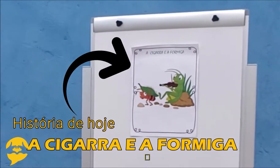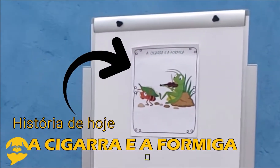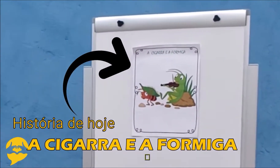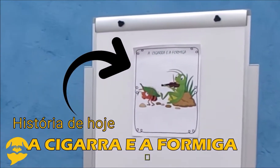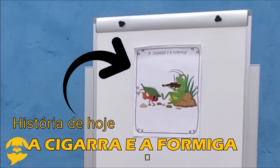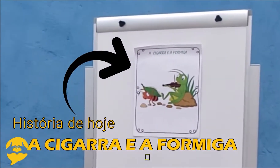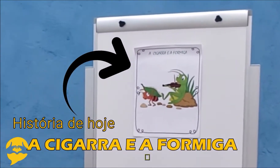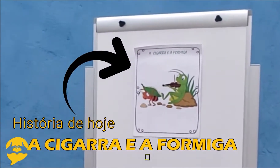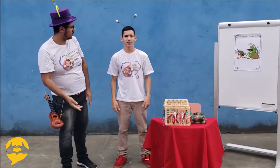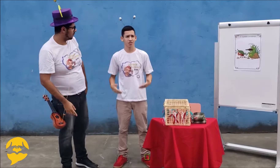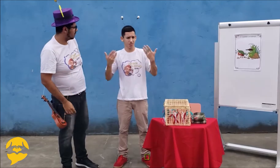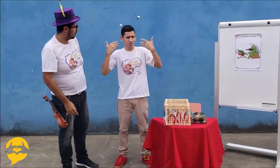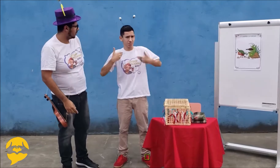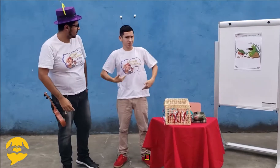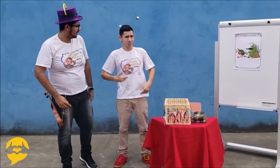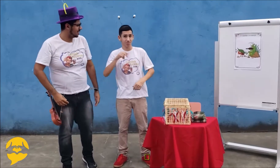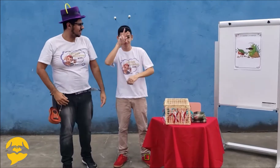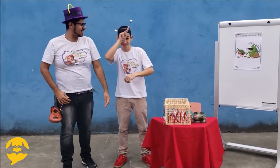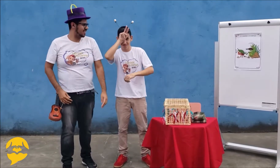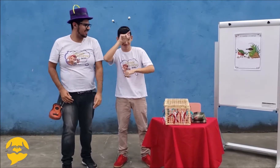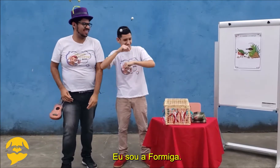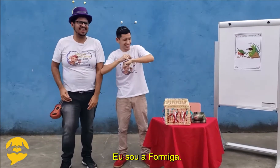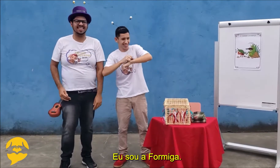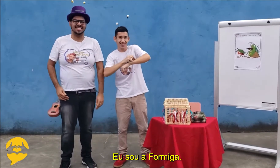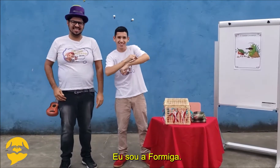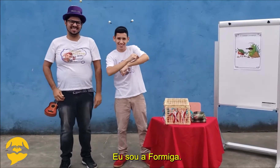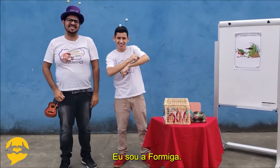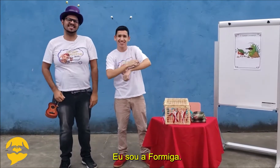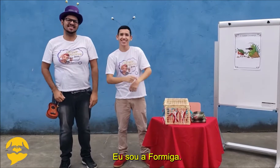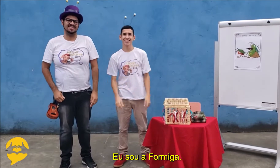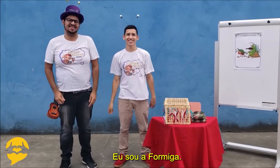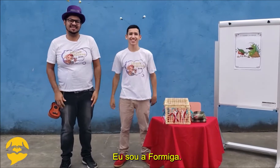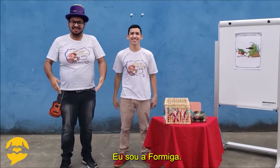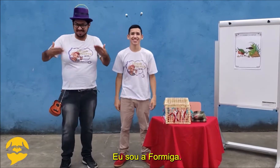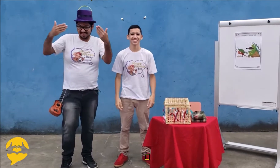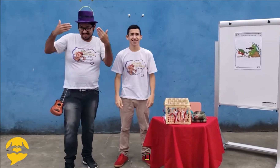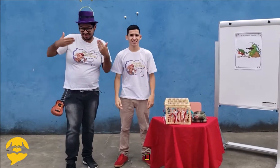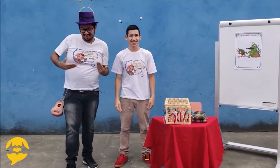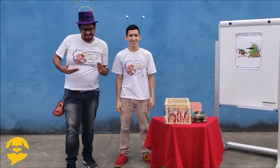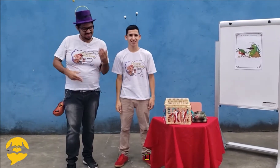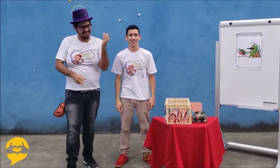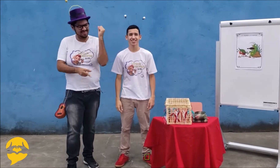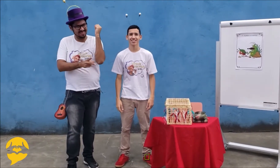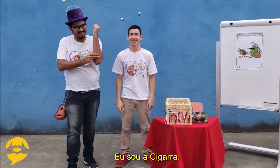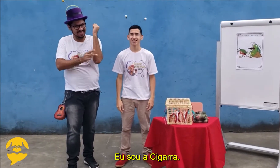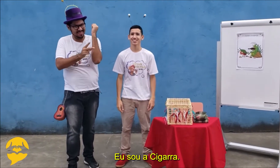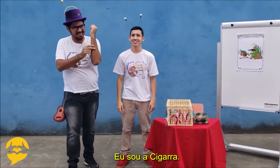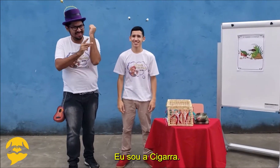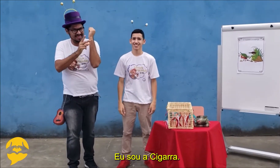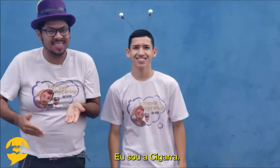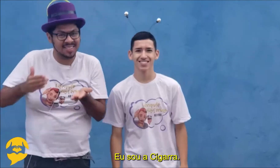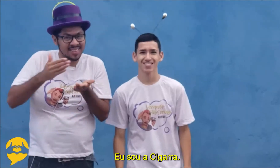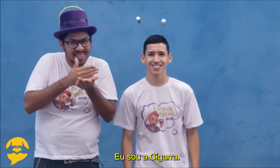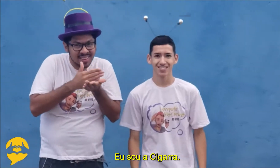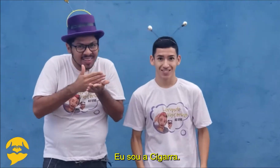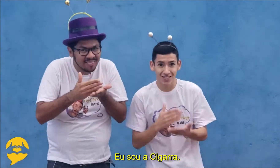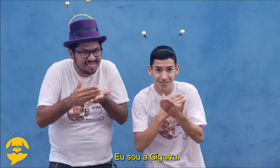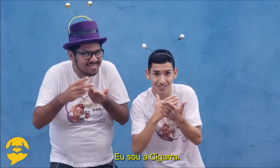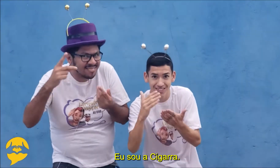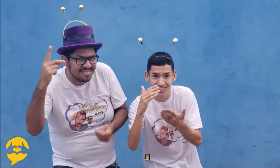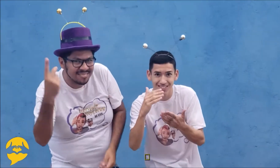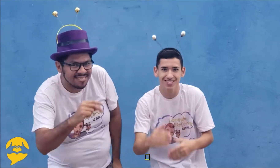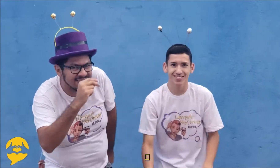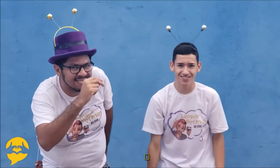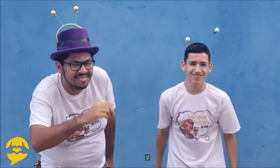Formiga. Há um desenho delas colado no flipchart. Eu sou a formiga. Pedro aponta para si. E eu sou a